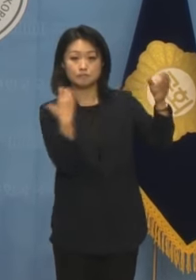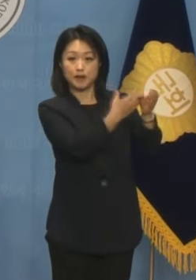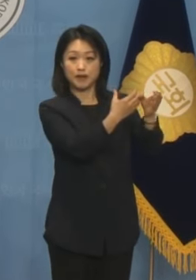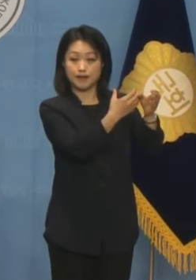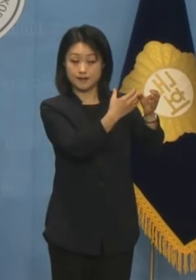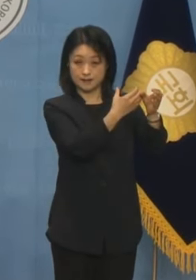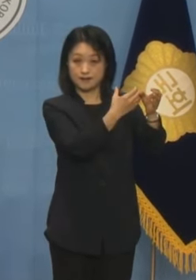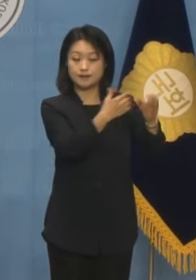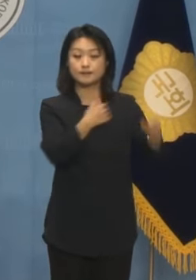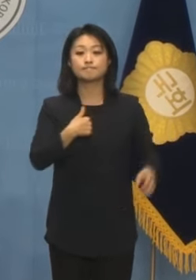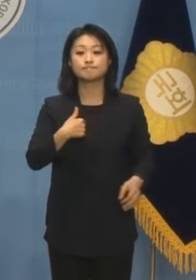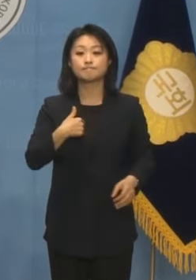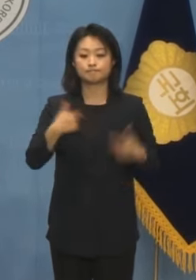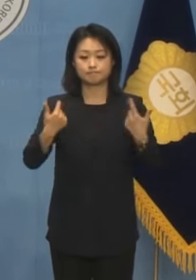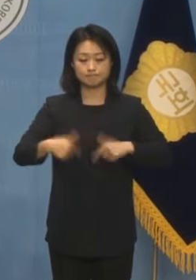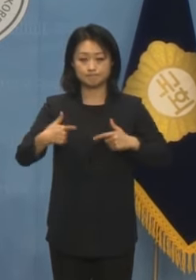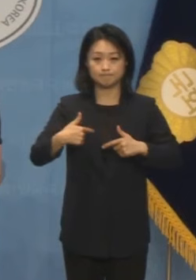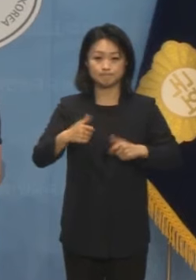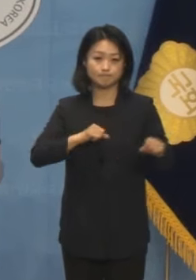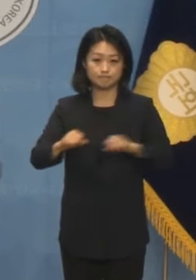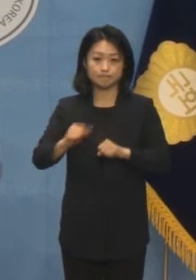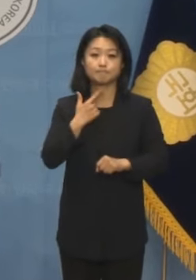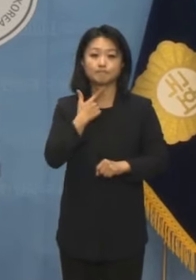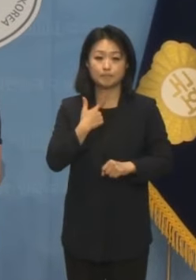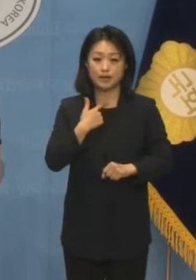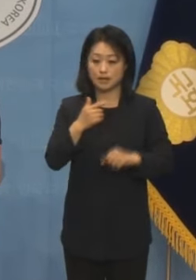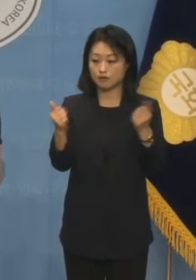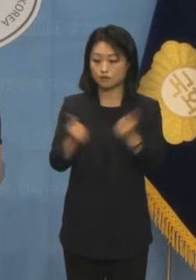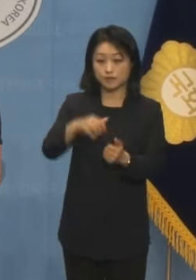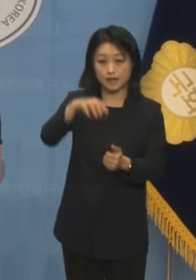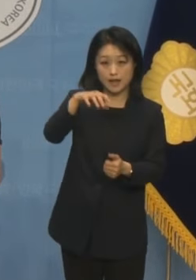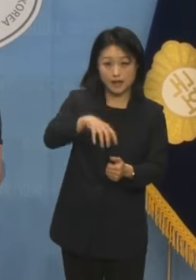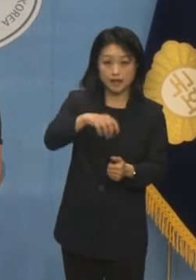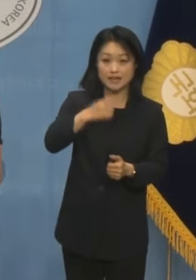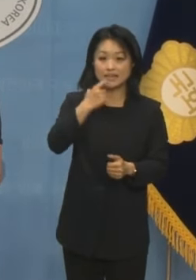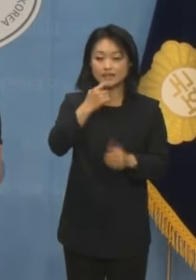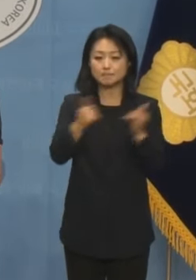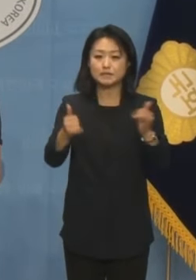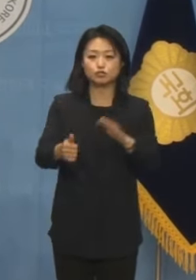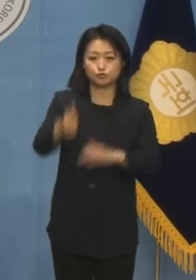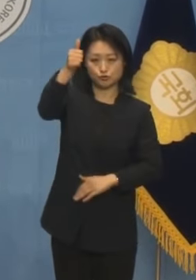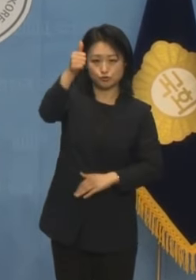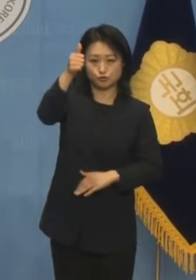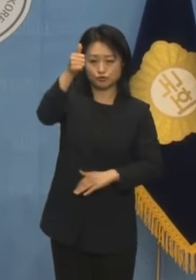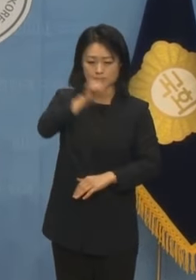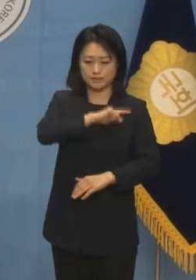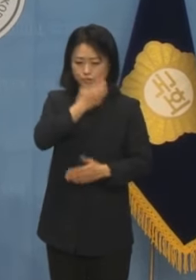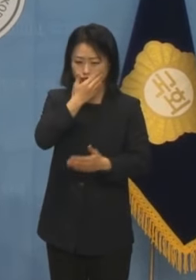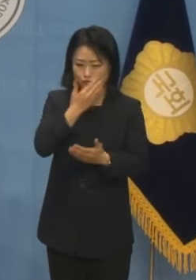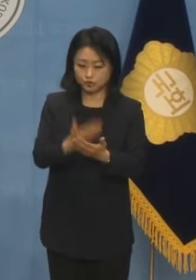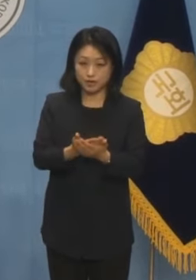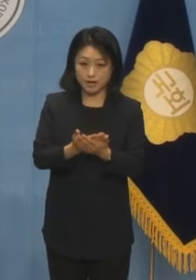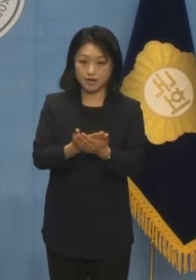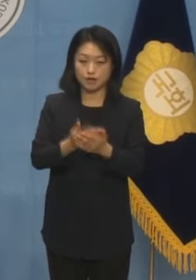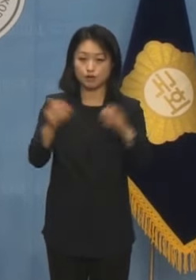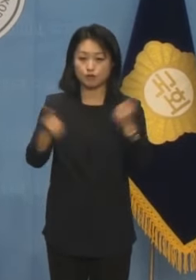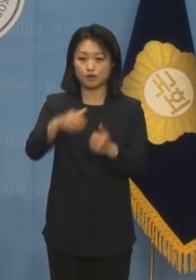없던 저 우원식, 국회가 민주주의 최후의 보루라는 마음으로 이 선거에 임하겠습니다.